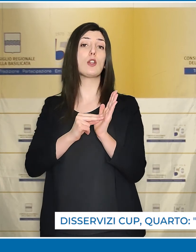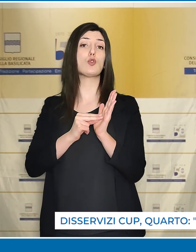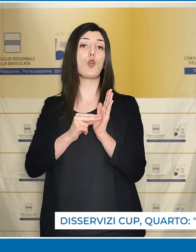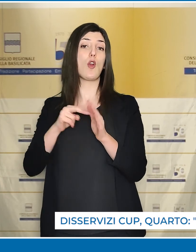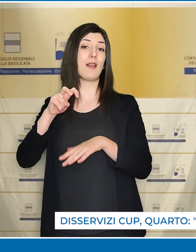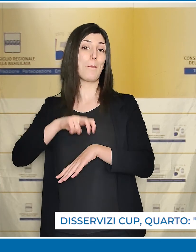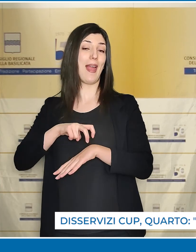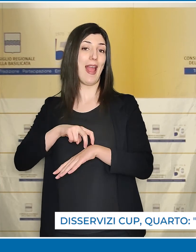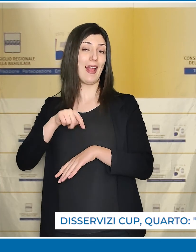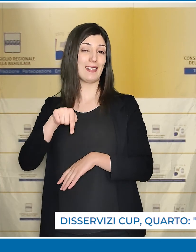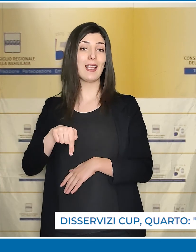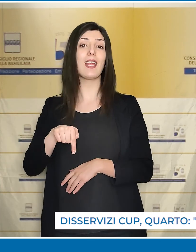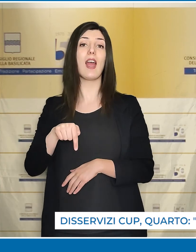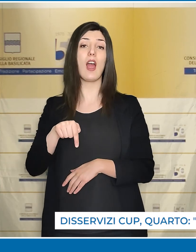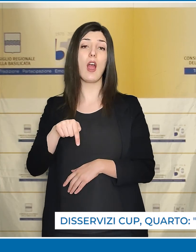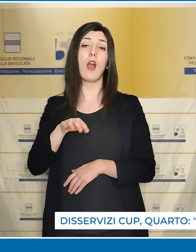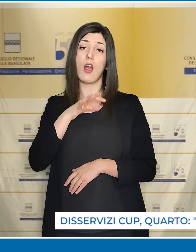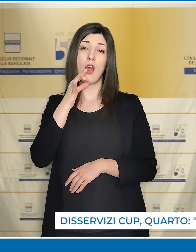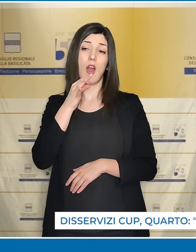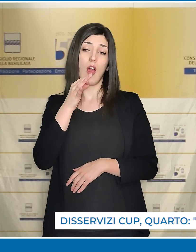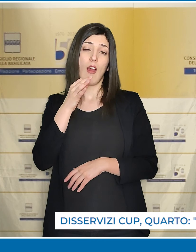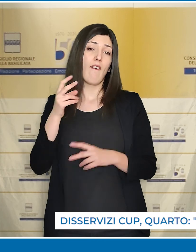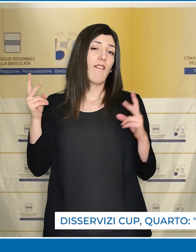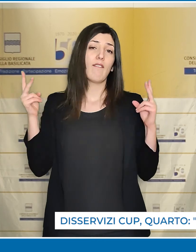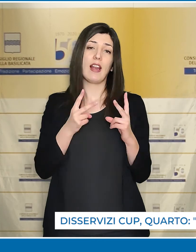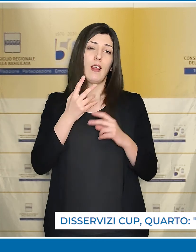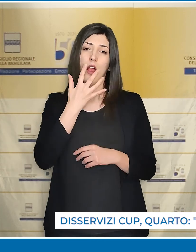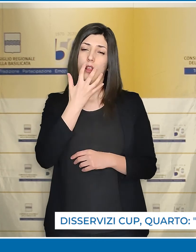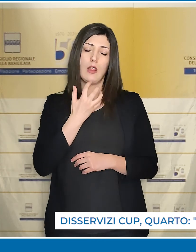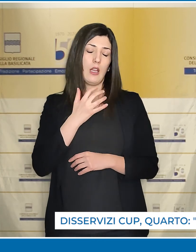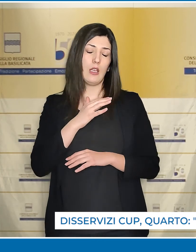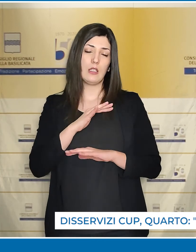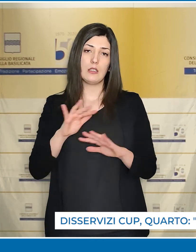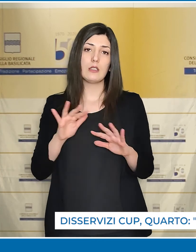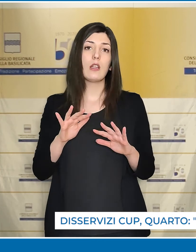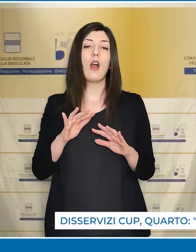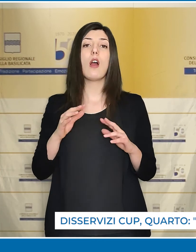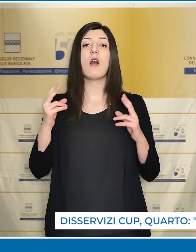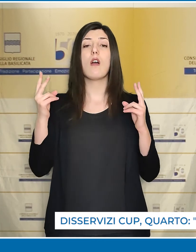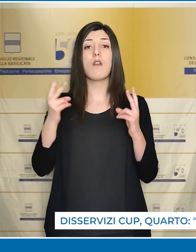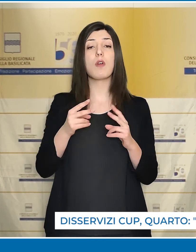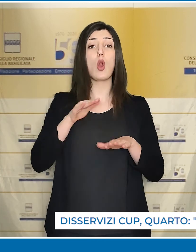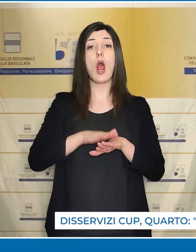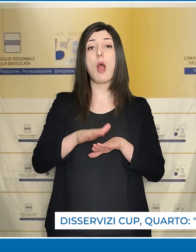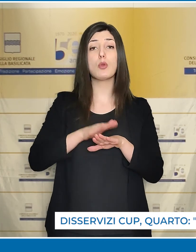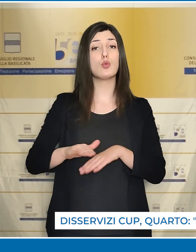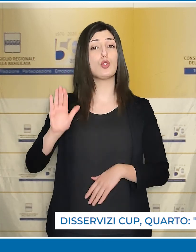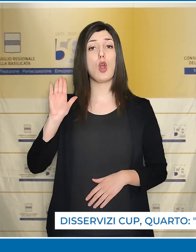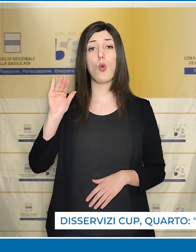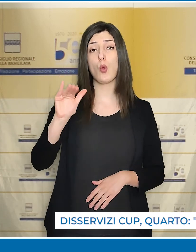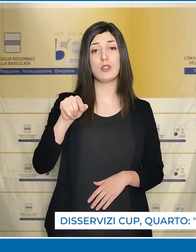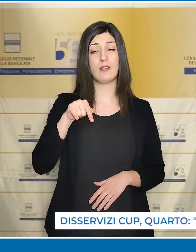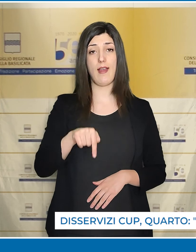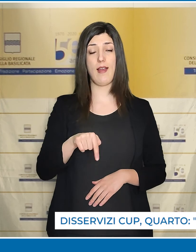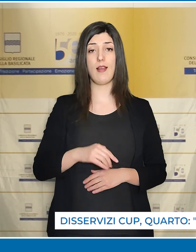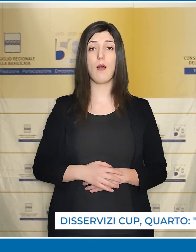prestazioni mediche costituiscono una triste realtà, una regola, da tempo una abitudine